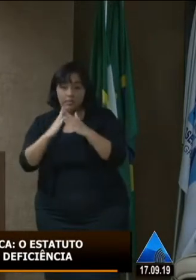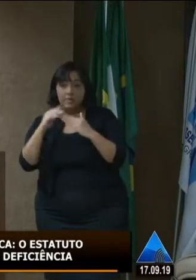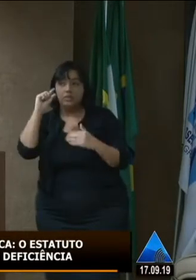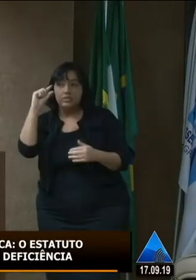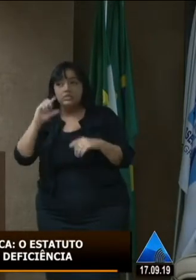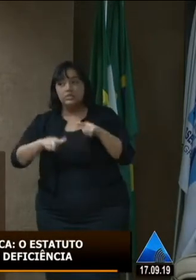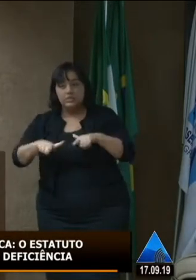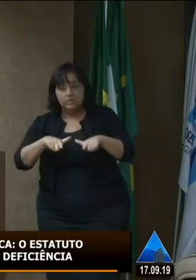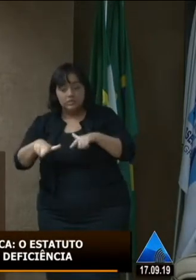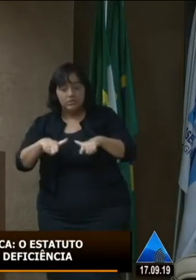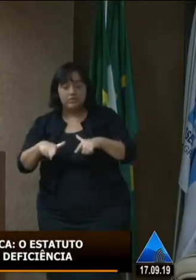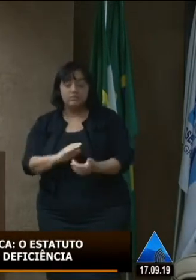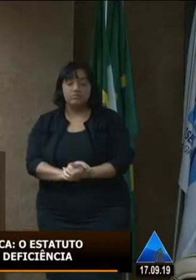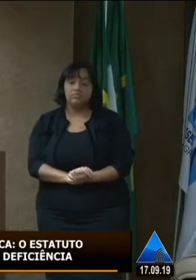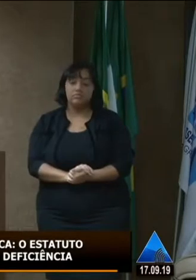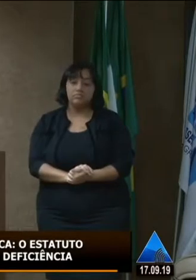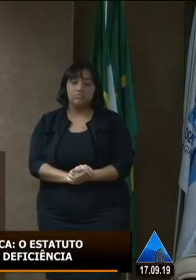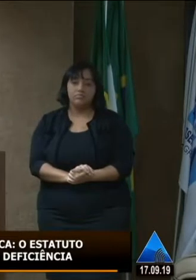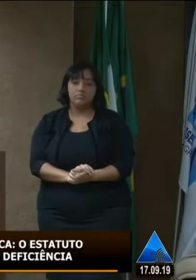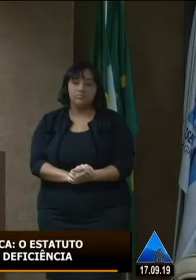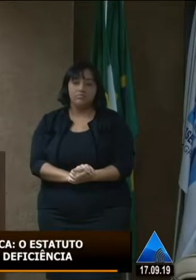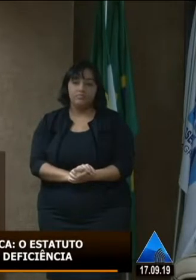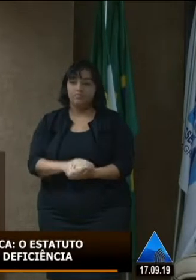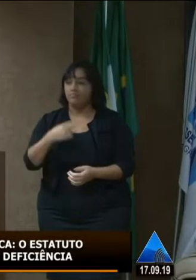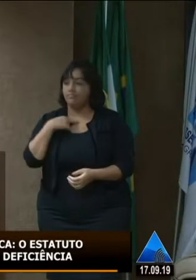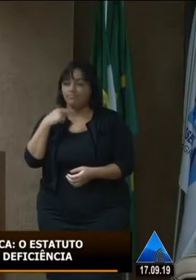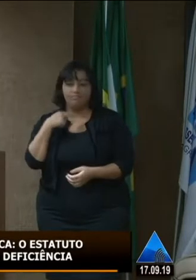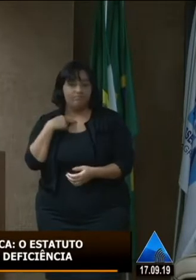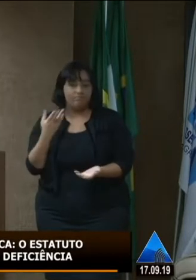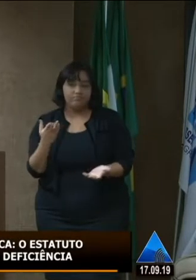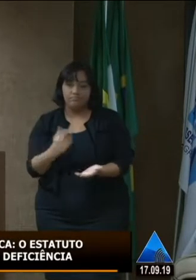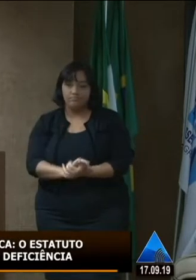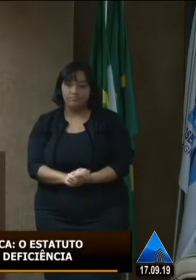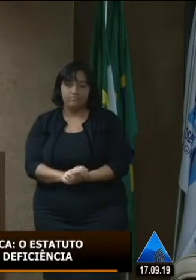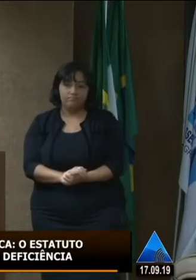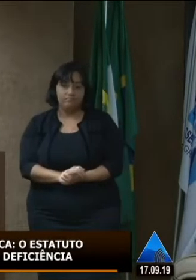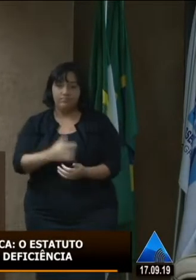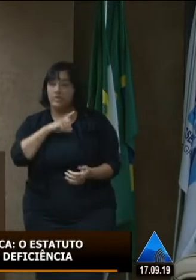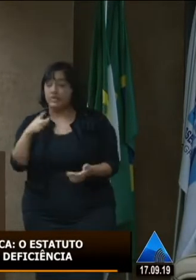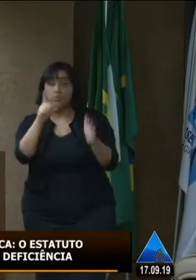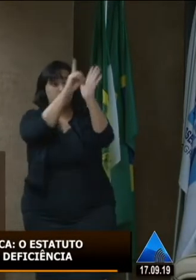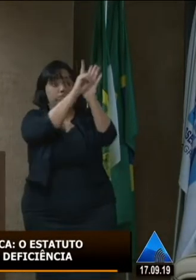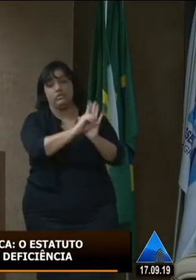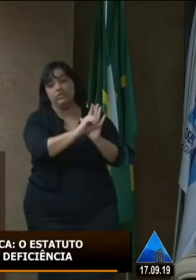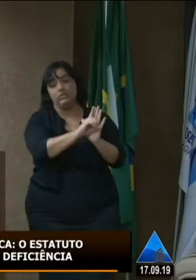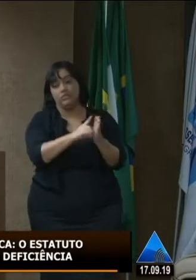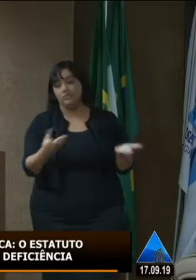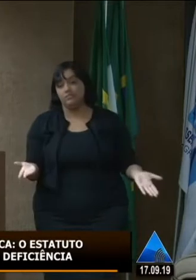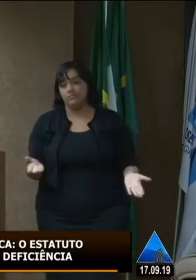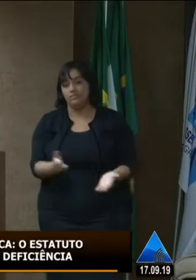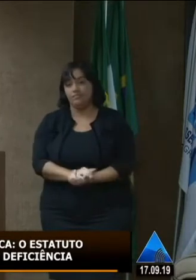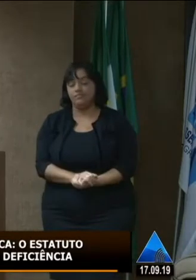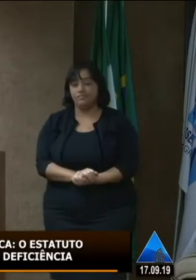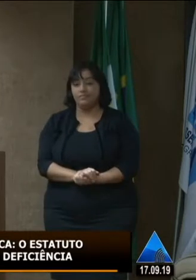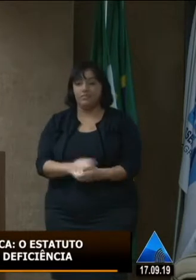é garantido por lei e é negado não tem direito é garantido por lei mas não tem direito